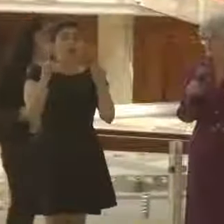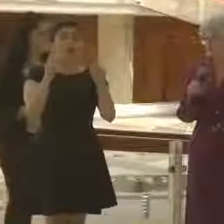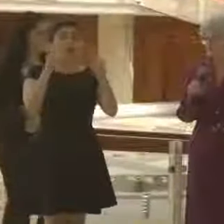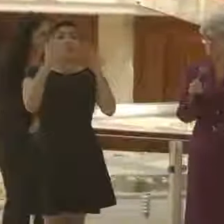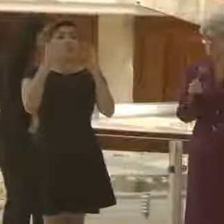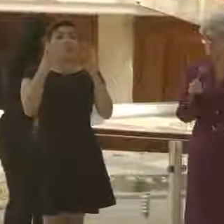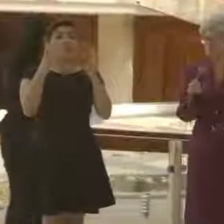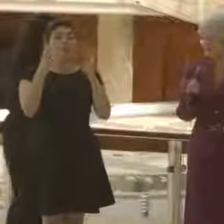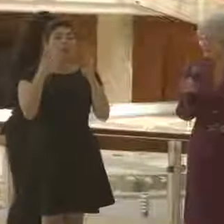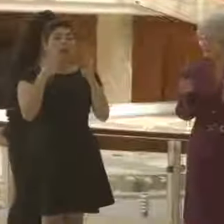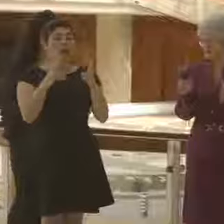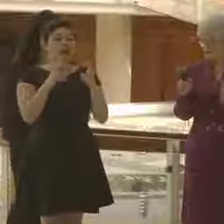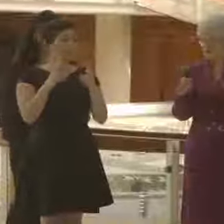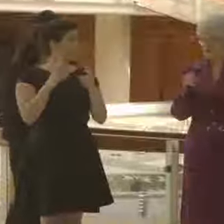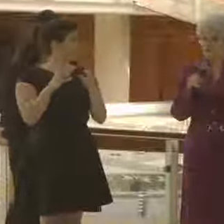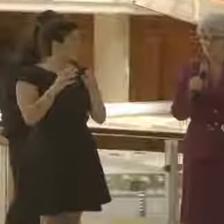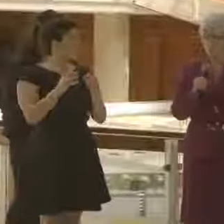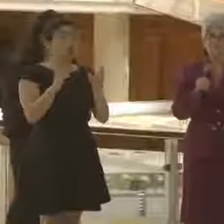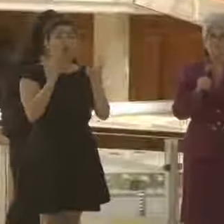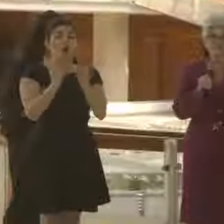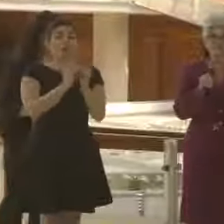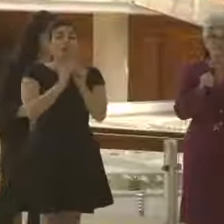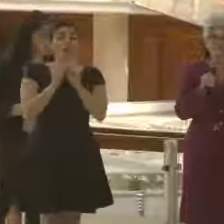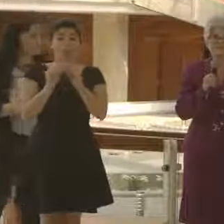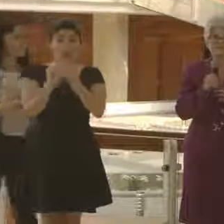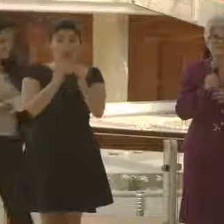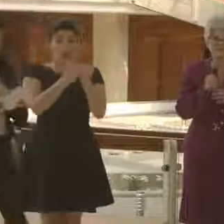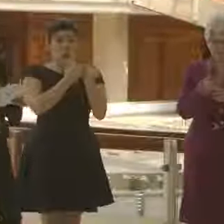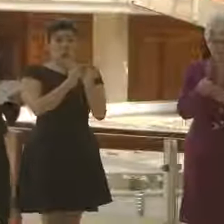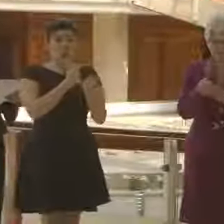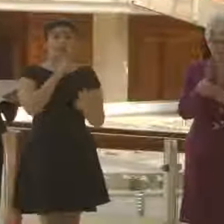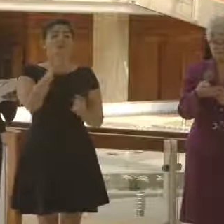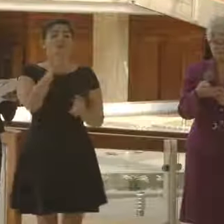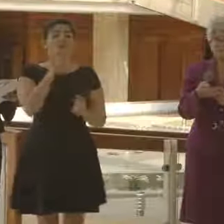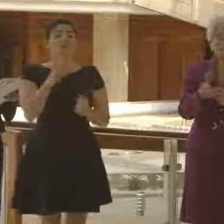caso de las convenciones colectivas, efectivamente,